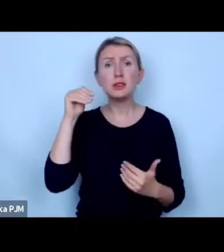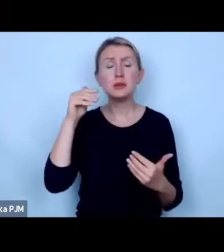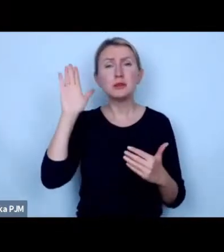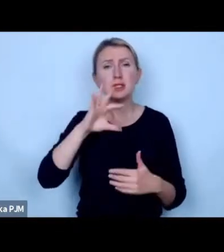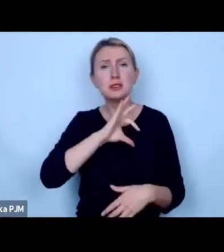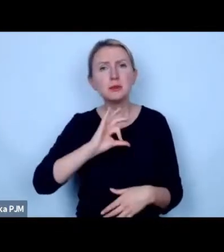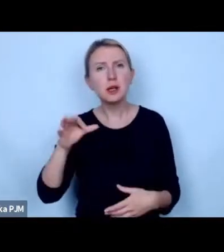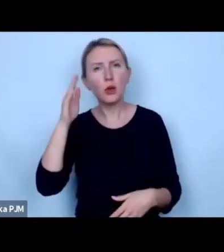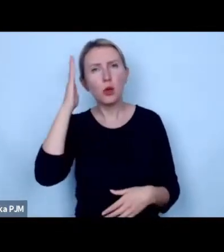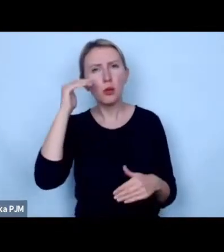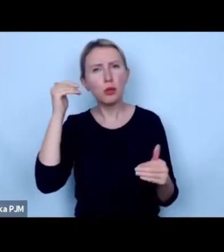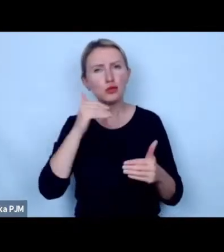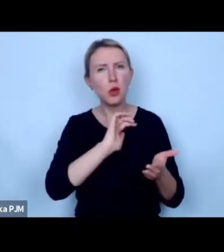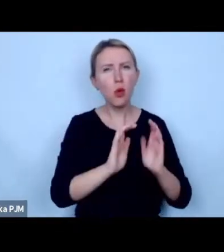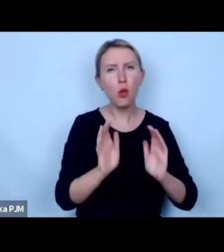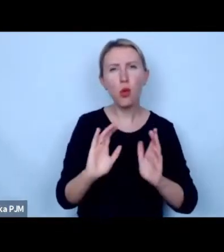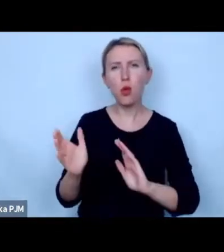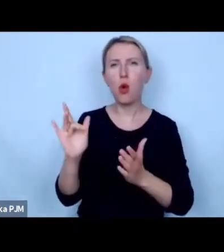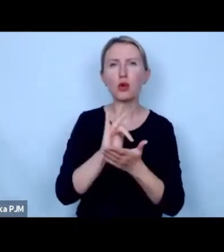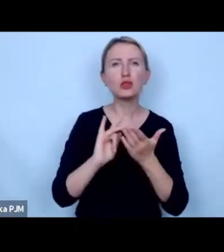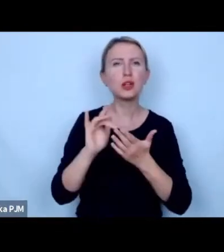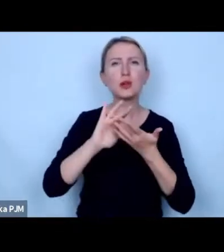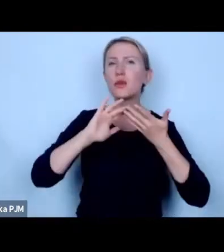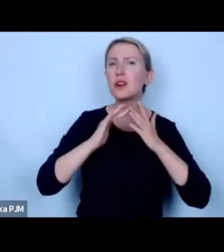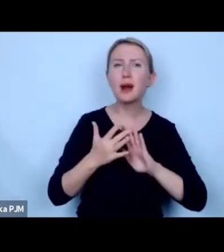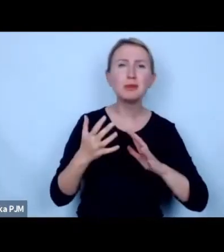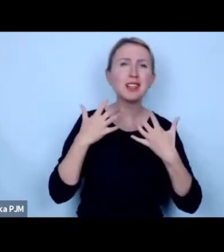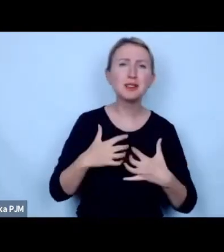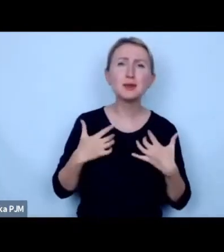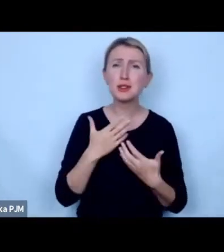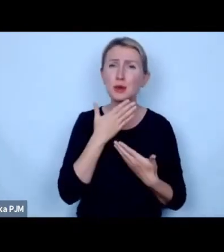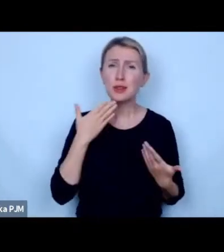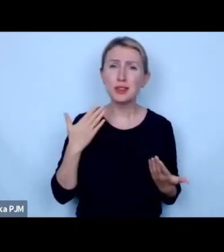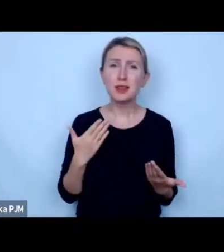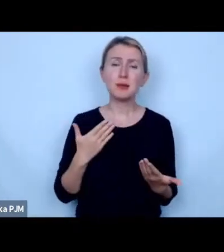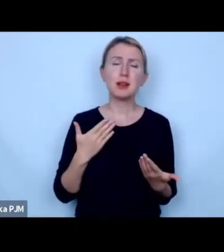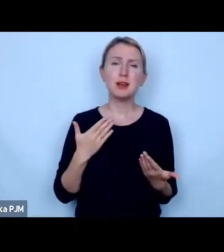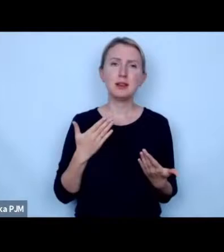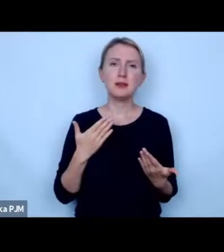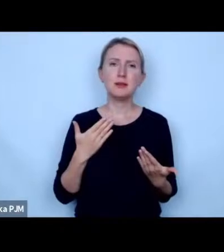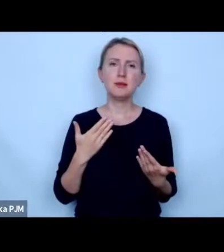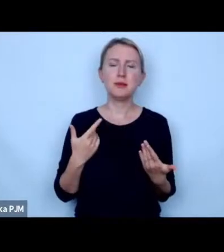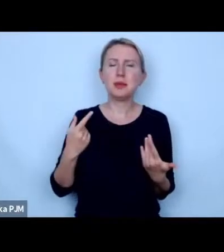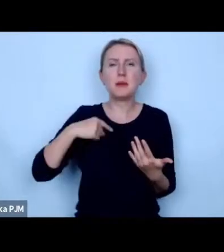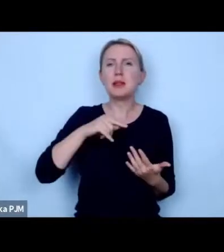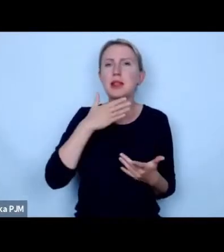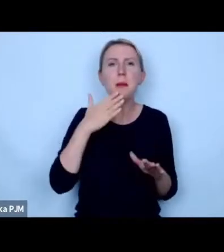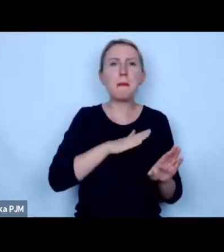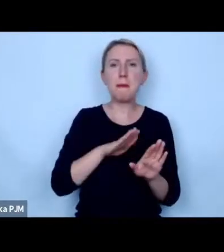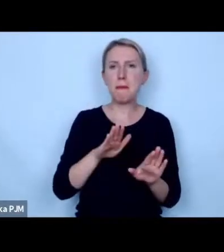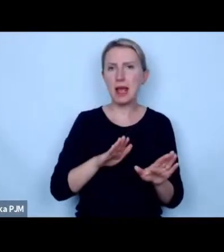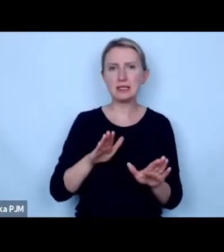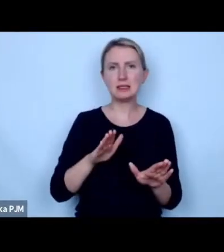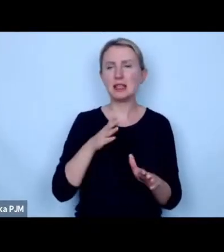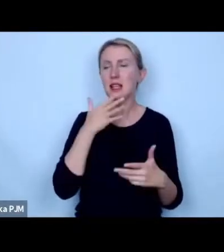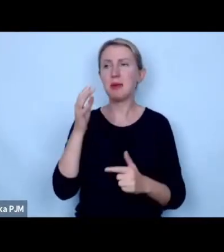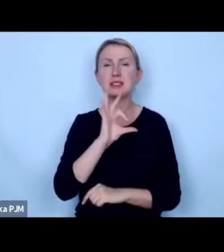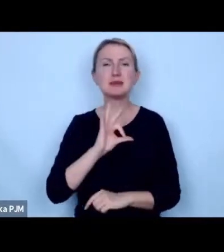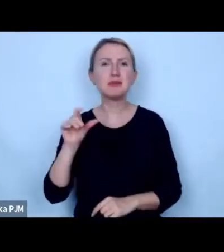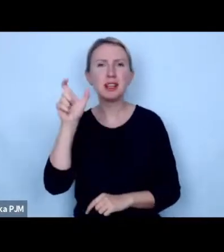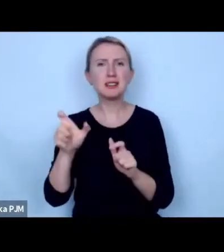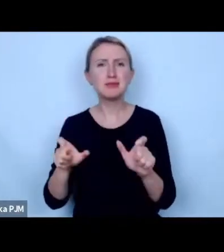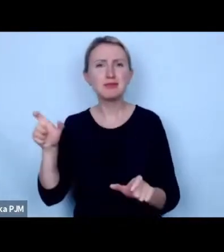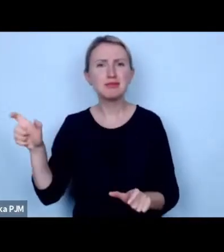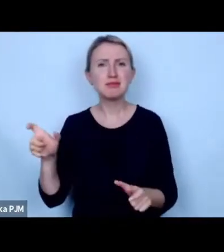zwierzętami zajmować brakuje ośrodków rehabilitacji zwierząt więc nie mamy ani miejsca ani specjalistycznej